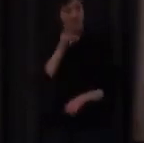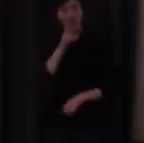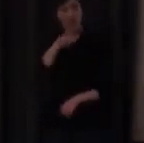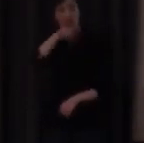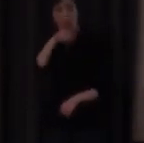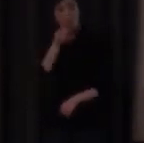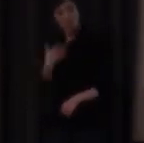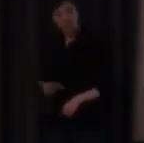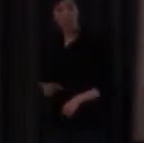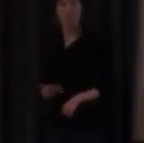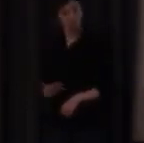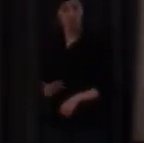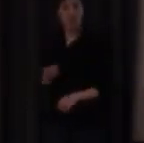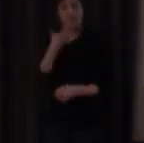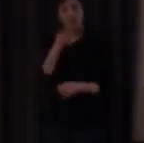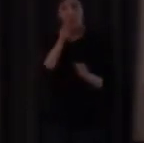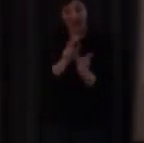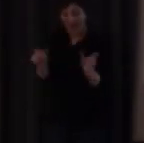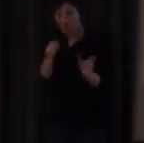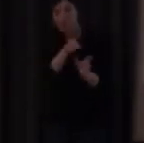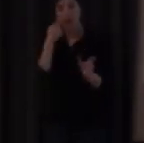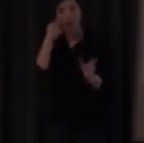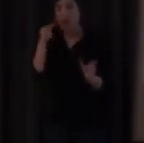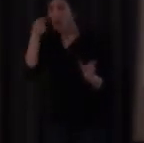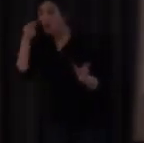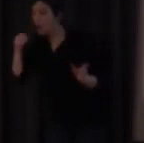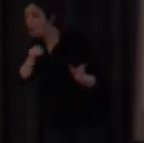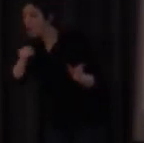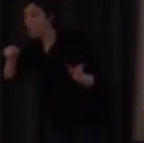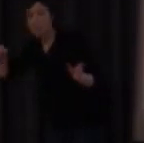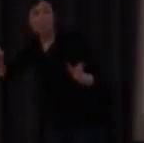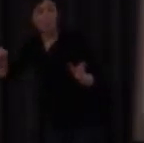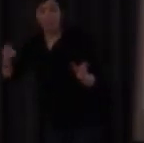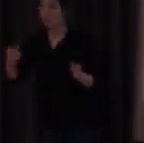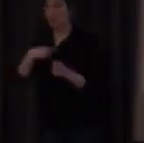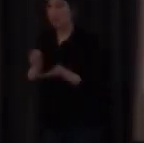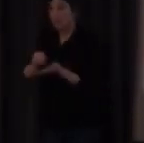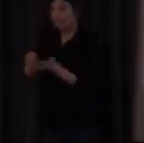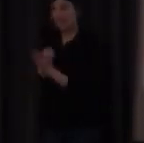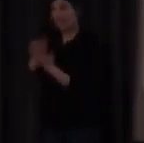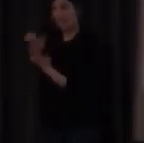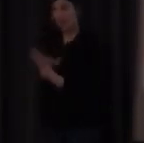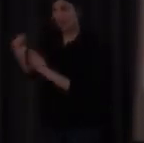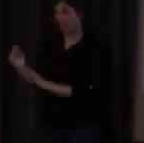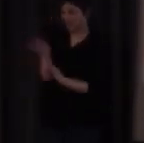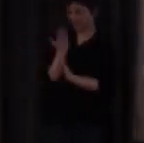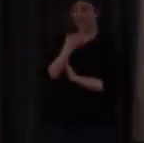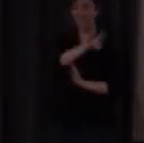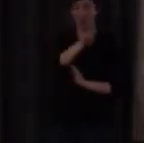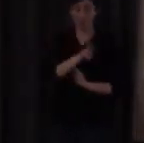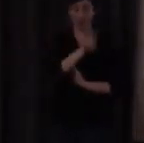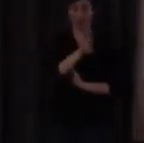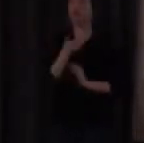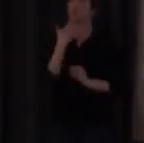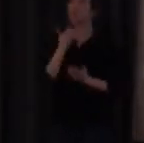el niño sordo distingue palabras yo lo recibo recibo informes cuando llegan a secundaria en la materia de lengua